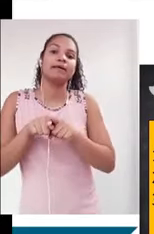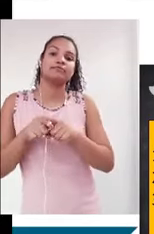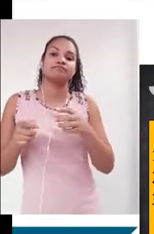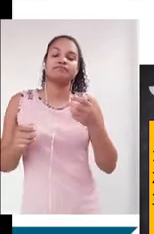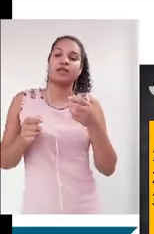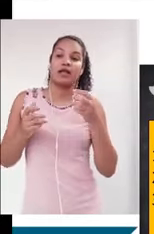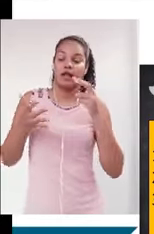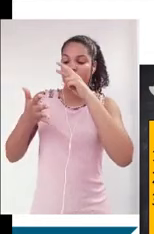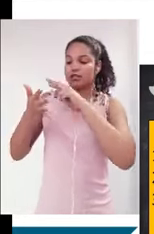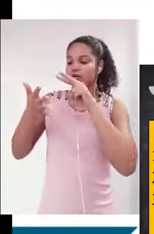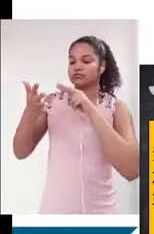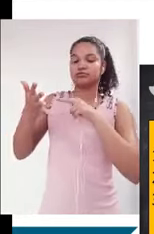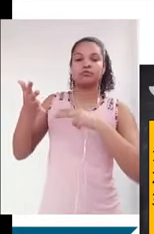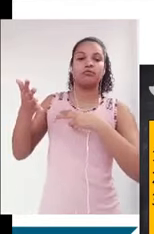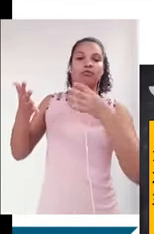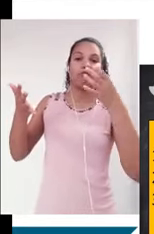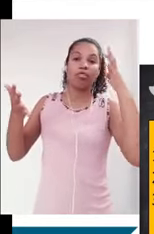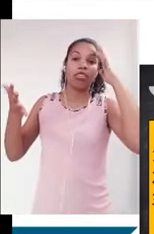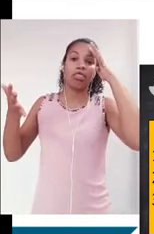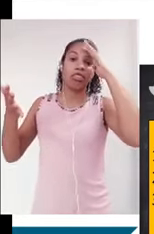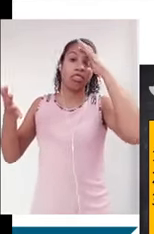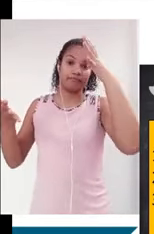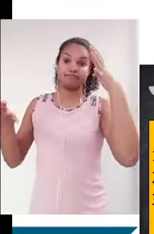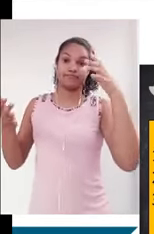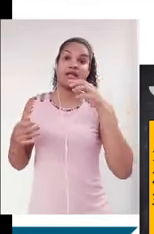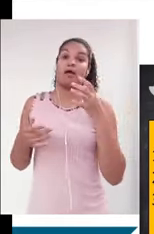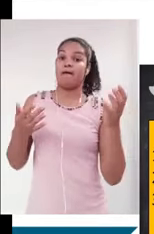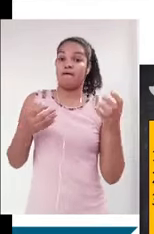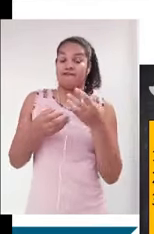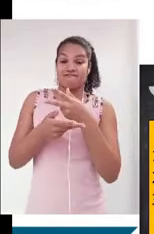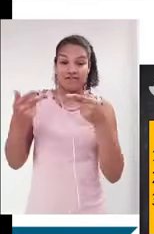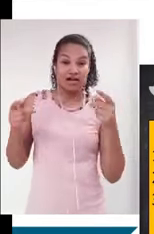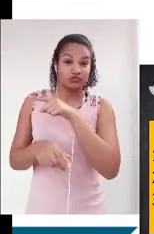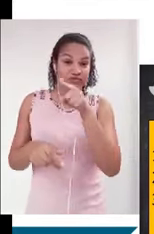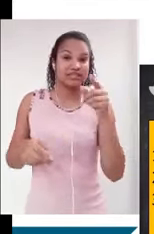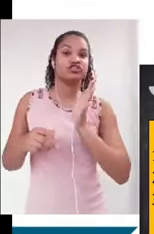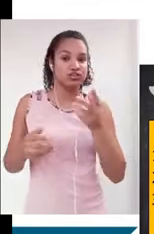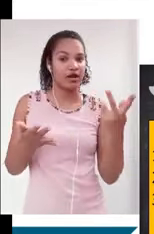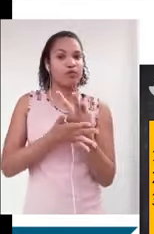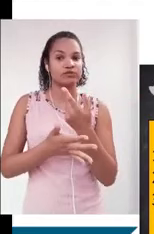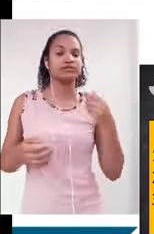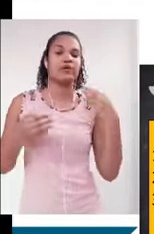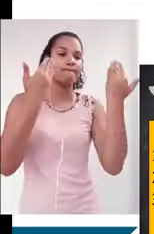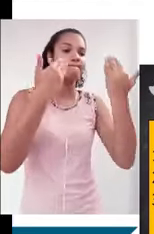leitura. Provavelmente, muitos de vocês já se depararam com uma situação em que vocês vão fazer uma prova e estão muito ansiosos e